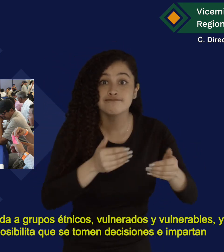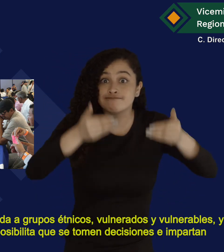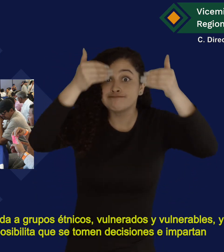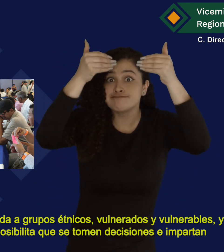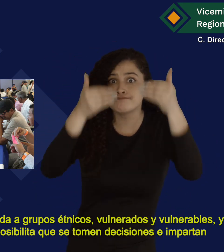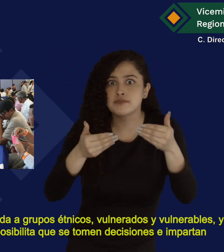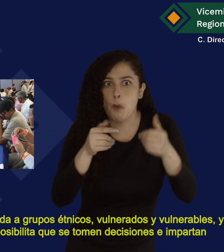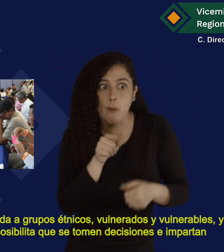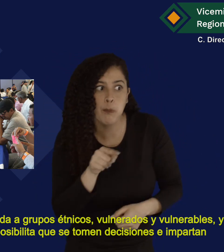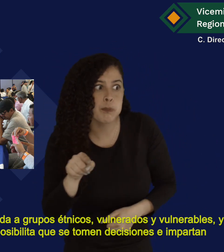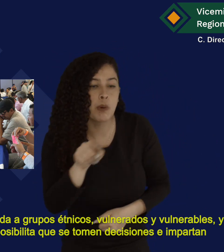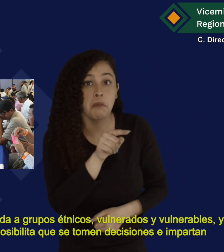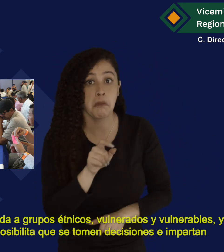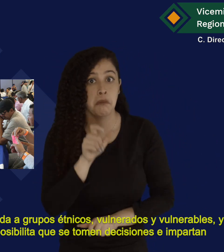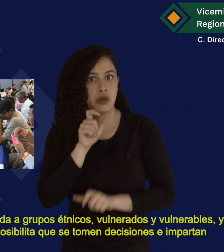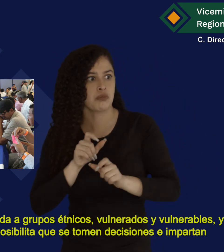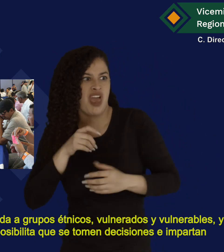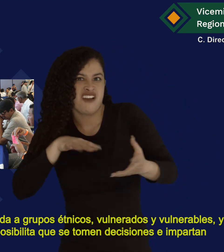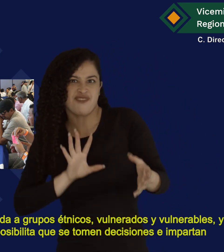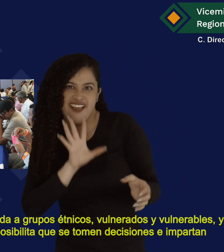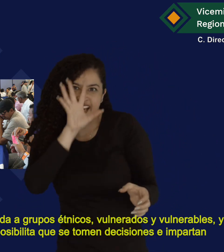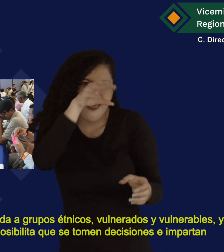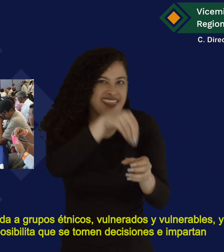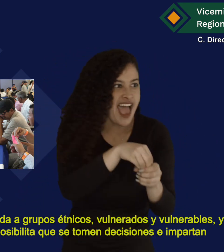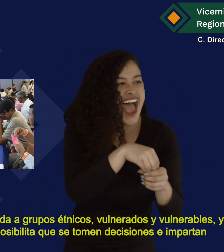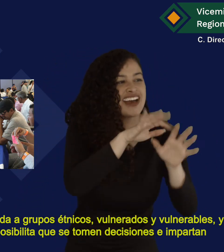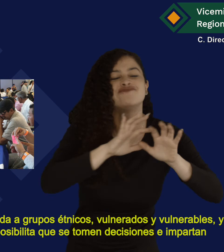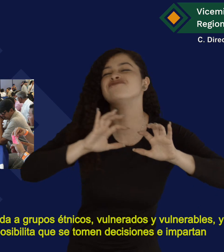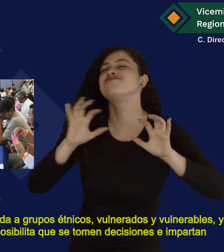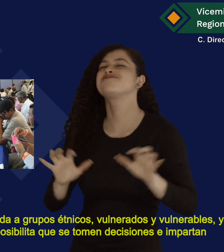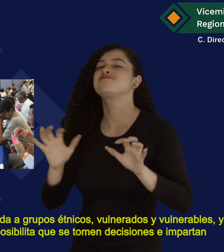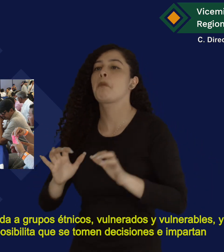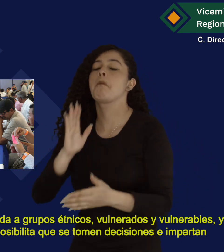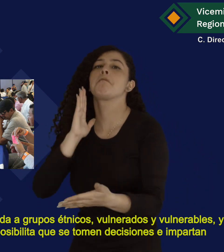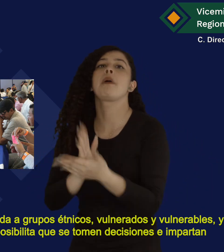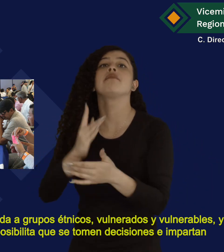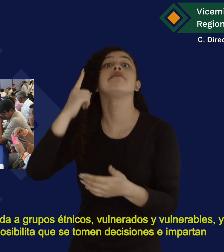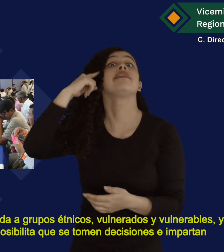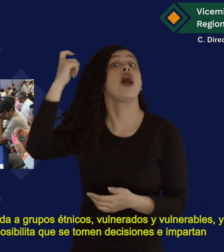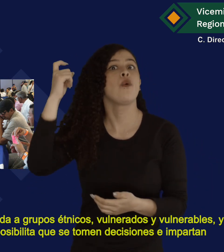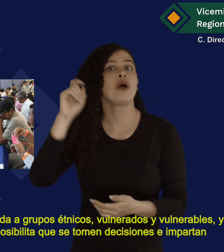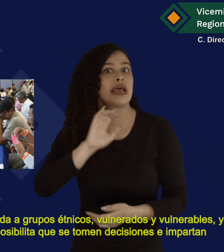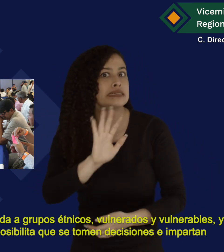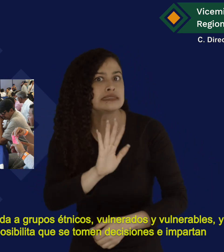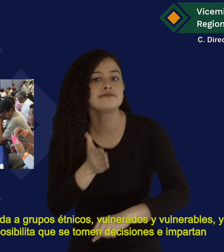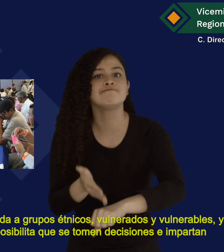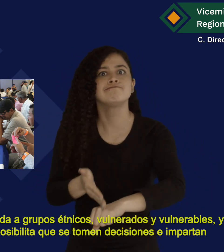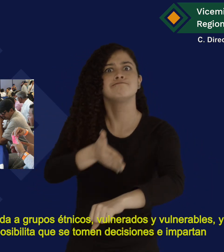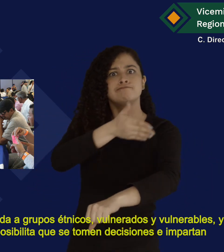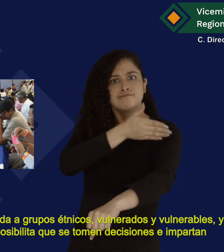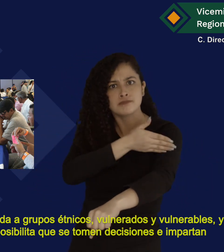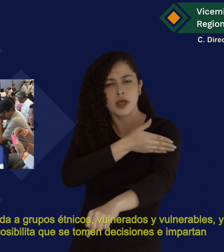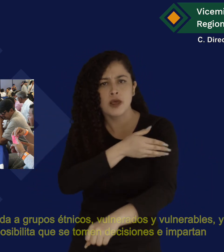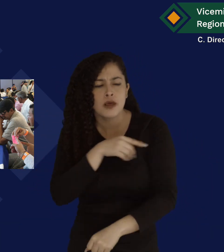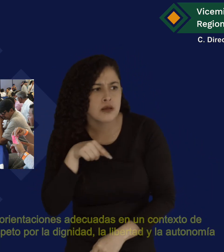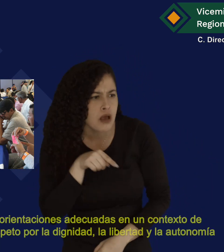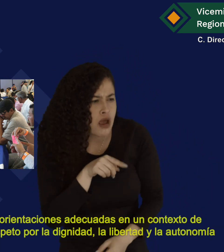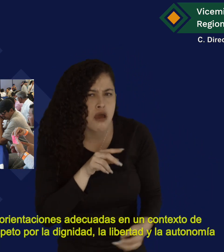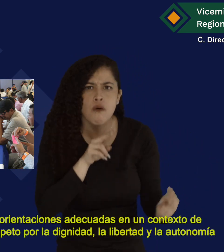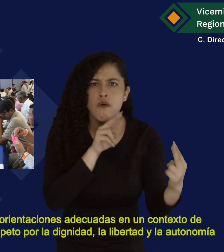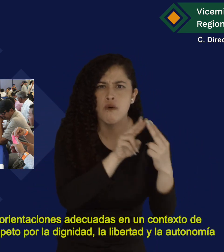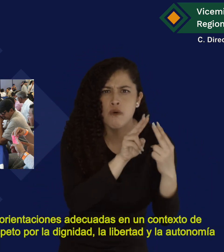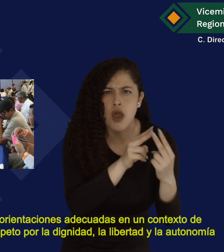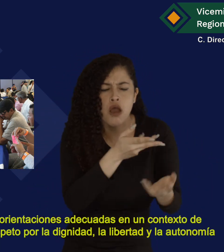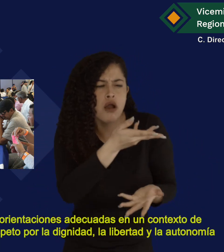Y posibilita que se tomen decisiones e impartan orientaciones